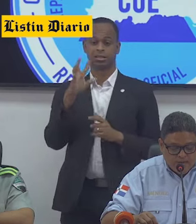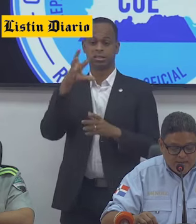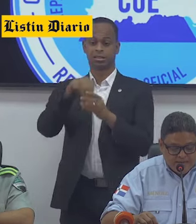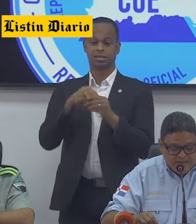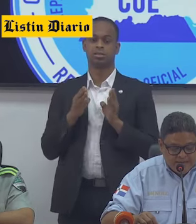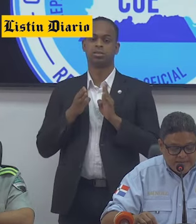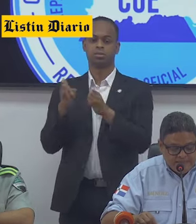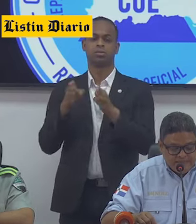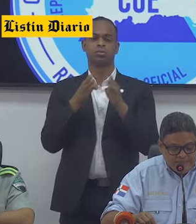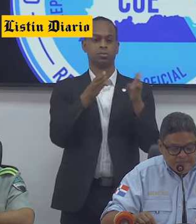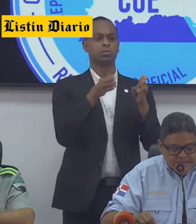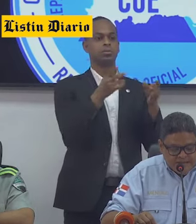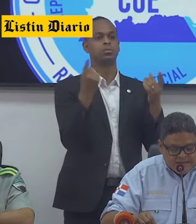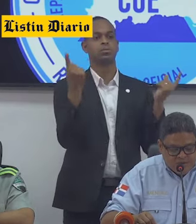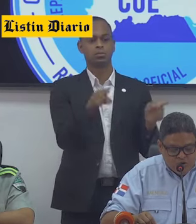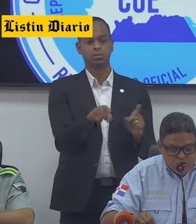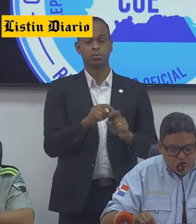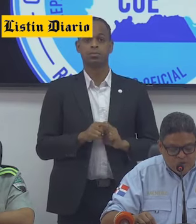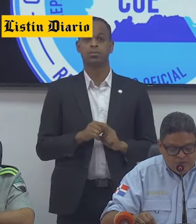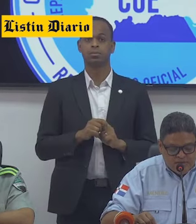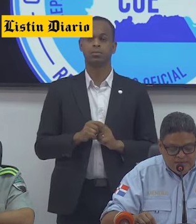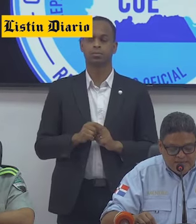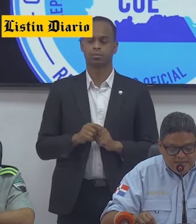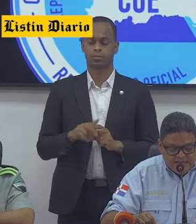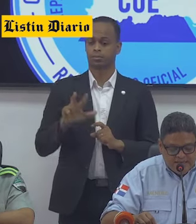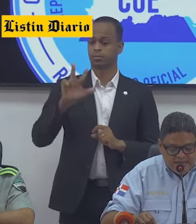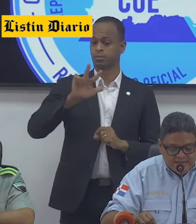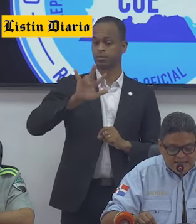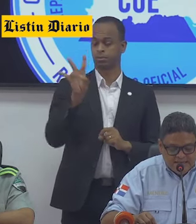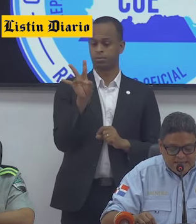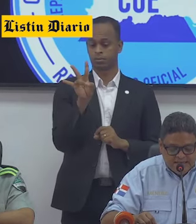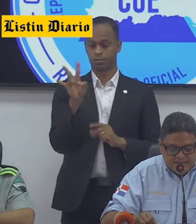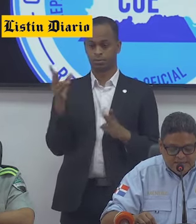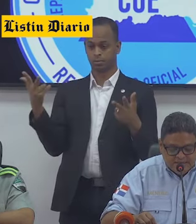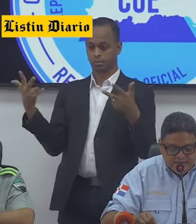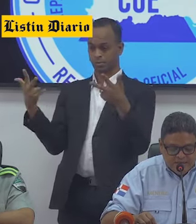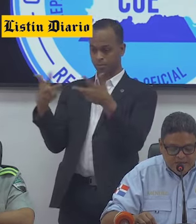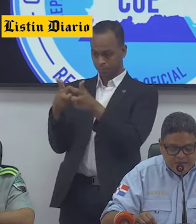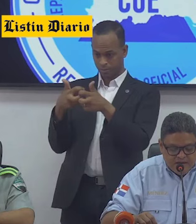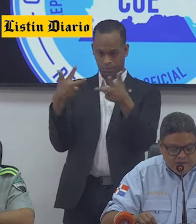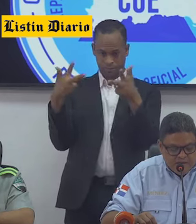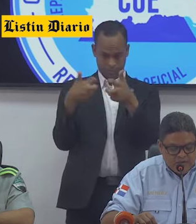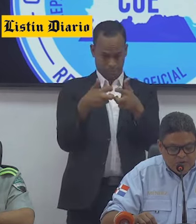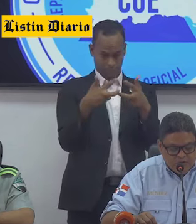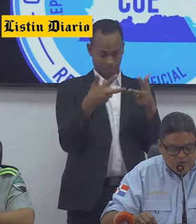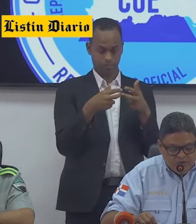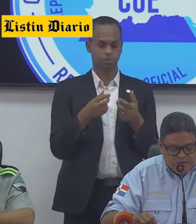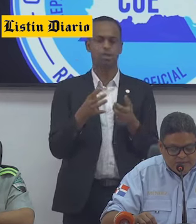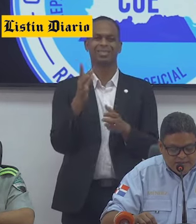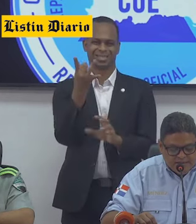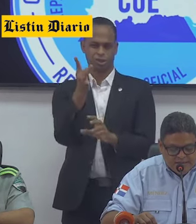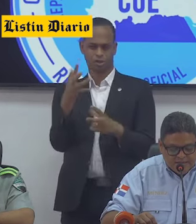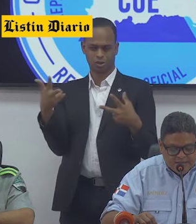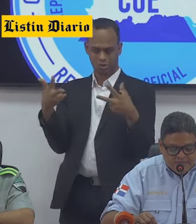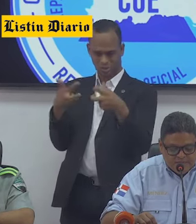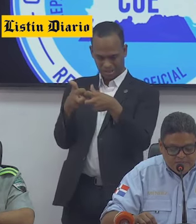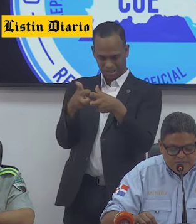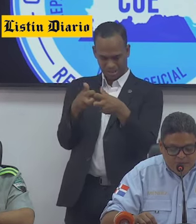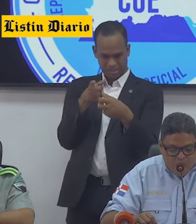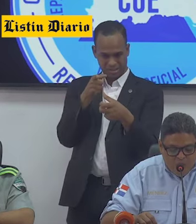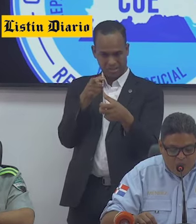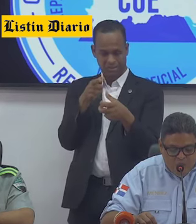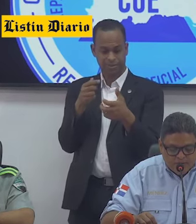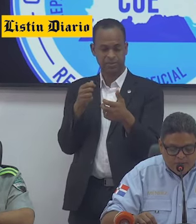autopistas y carreteras. De los 37 accidentes de tránsito, perdón, de los 18 accidentes de tránsito,